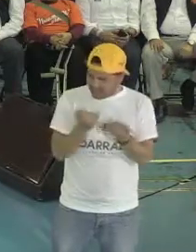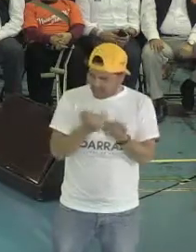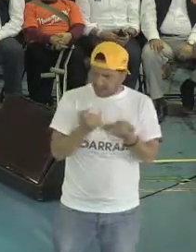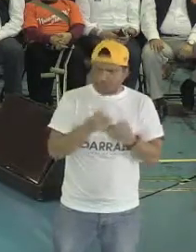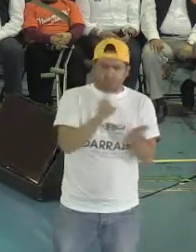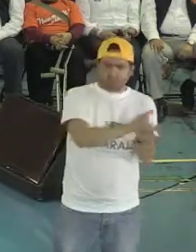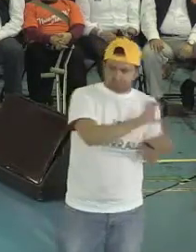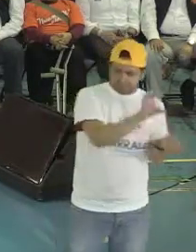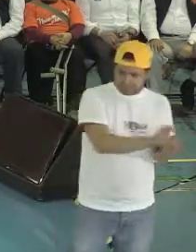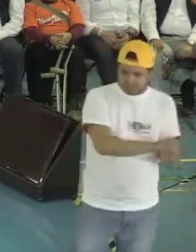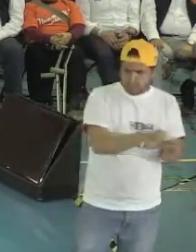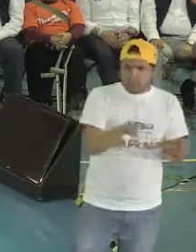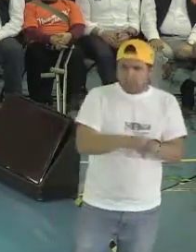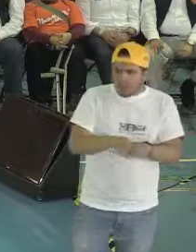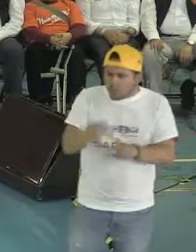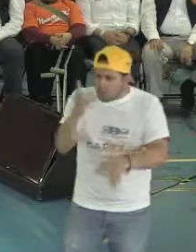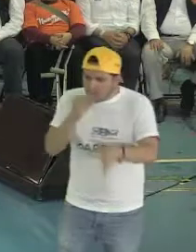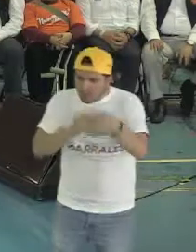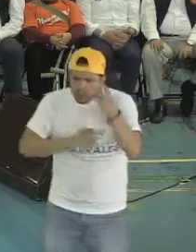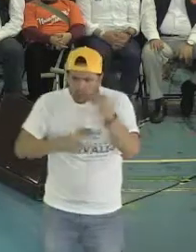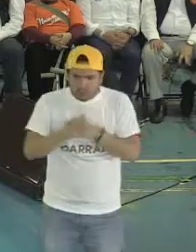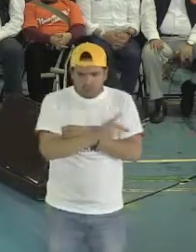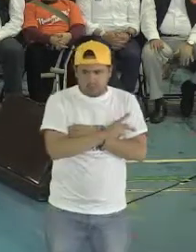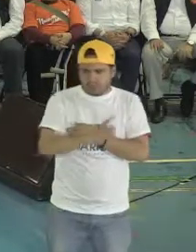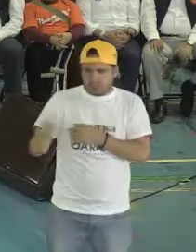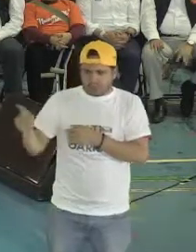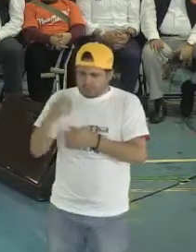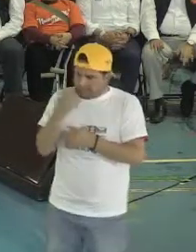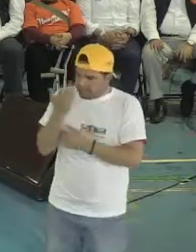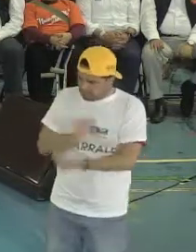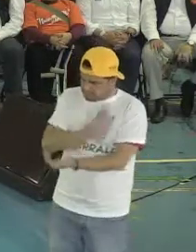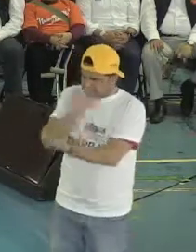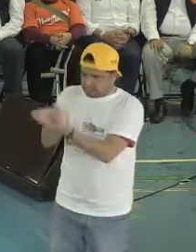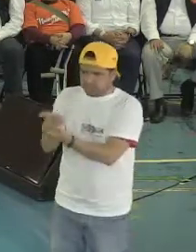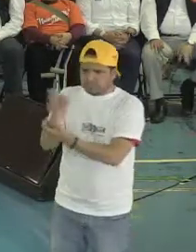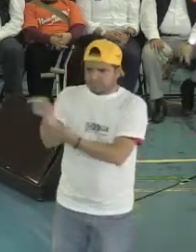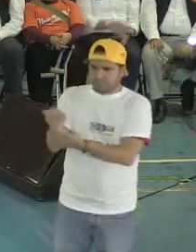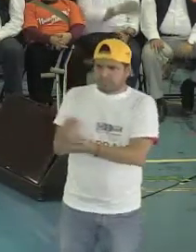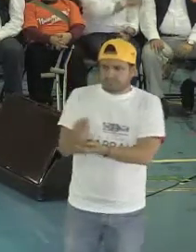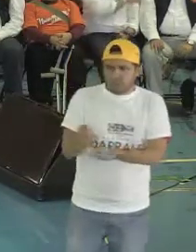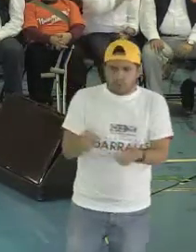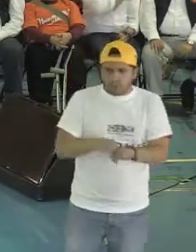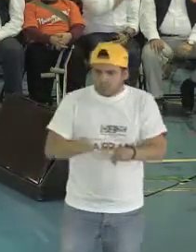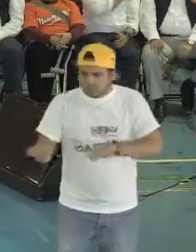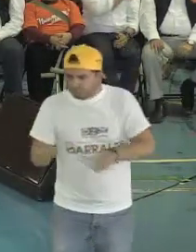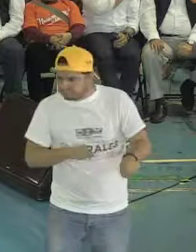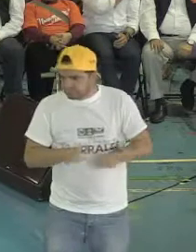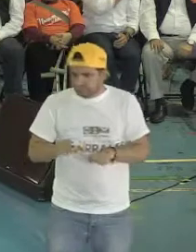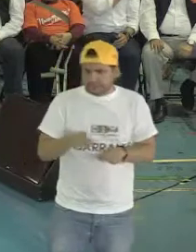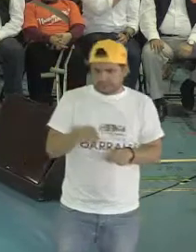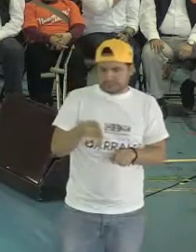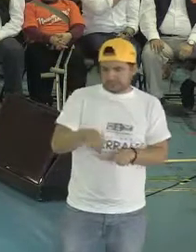nos capacitamos para que en caso de algún imponderable de la naturaleza, sobre todo un sismo,